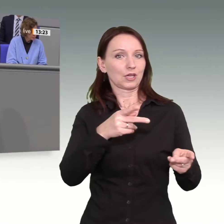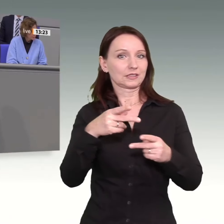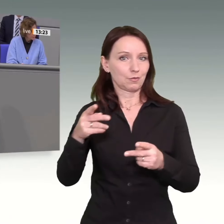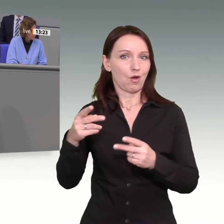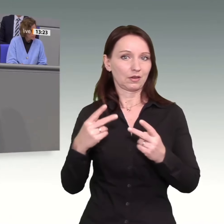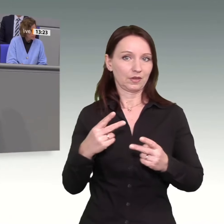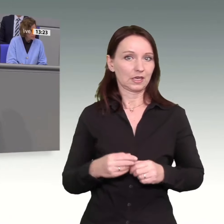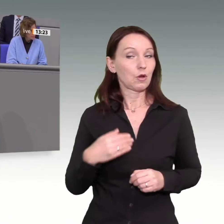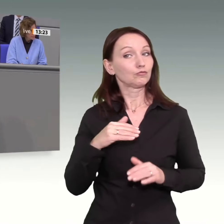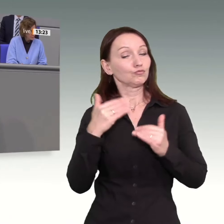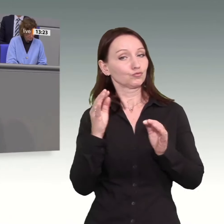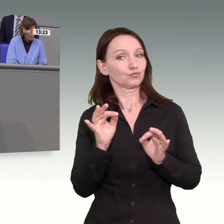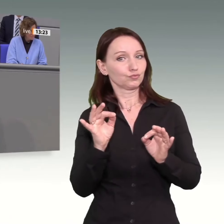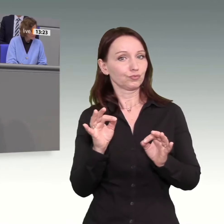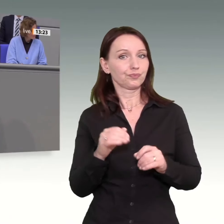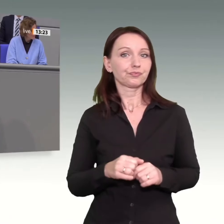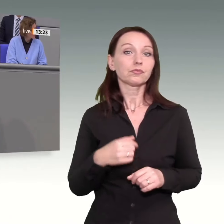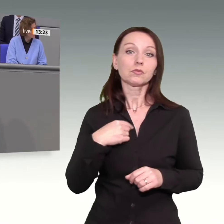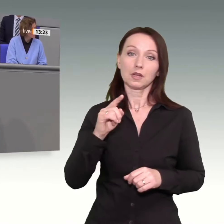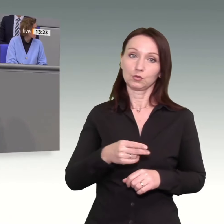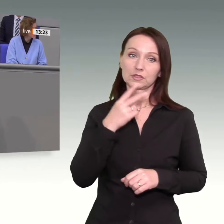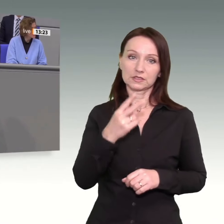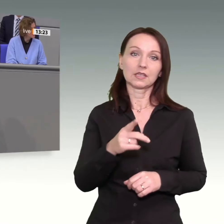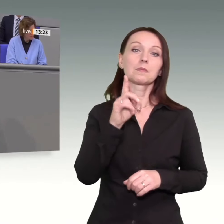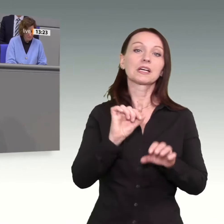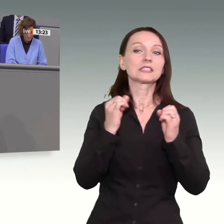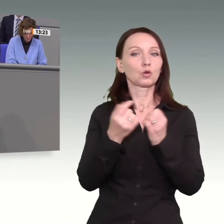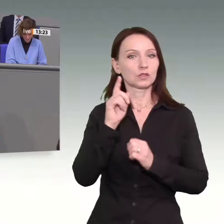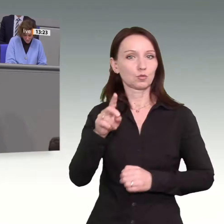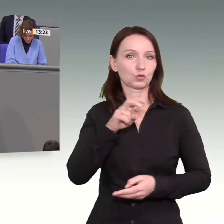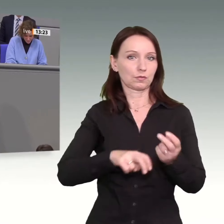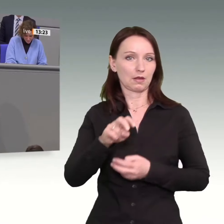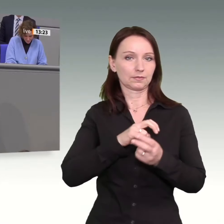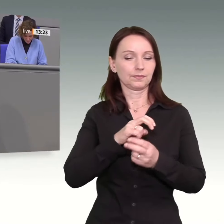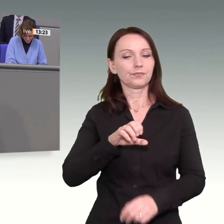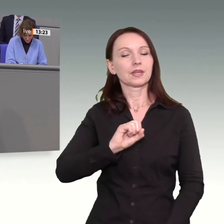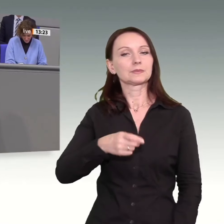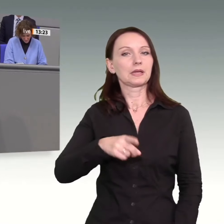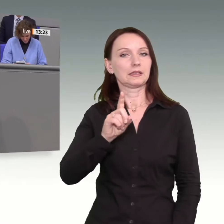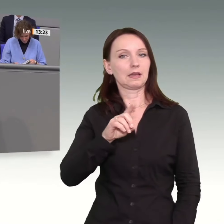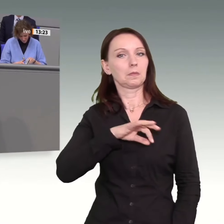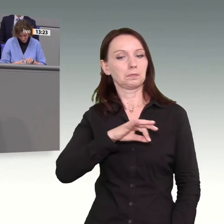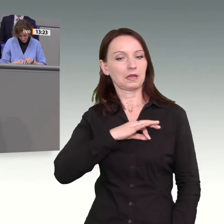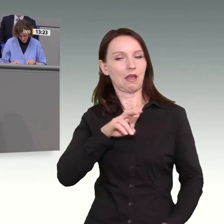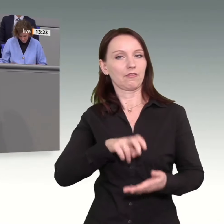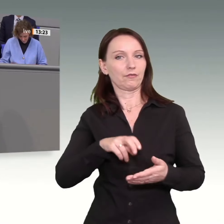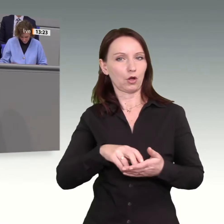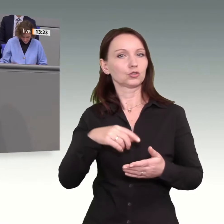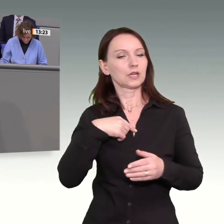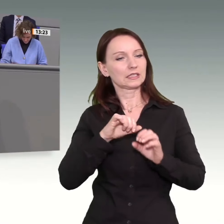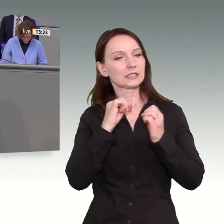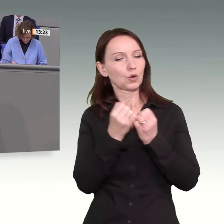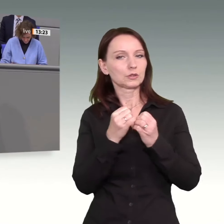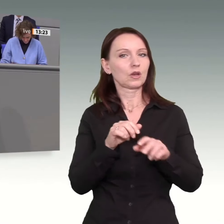auch umgehen. Der SPD-Parteivorstand hat sich umfassend mit der wirtschaftlichen Situation befasst und am Wochenende einen Zehn-Punkte-Plan